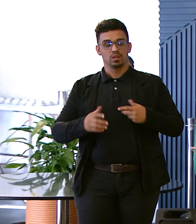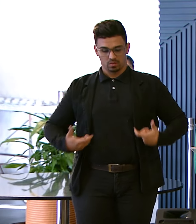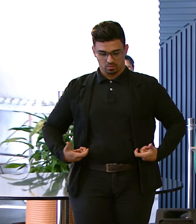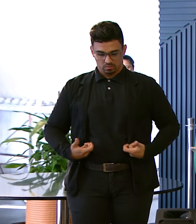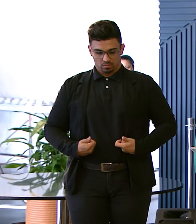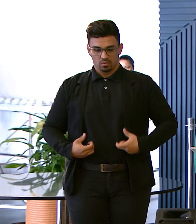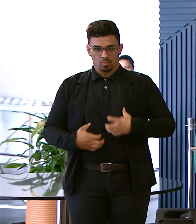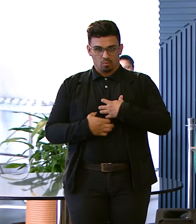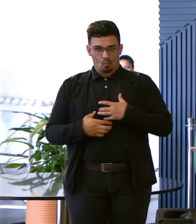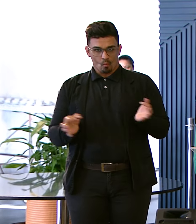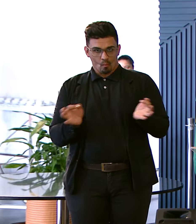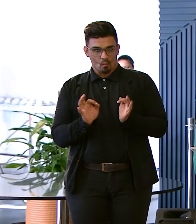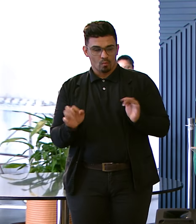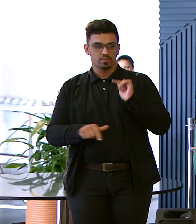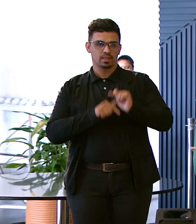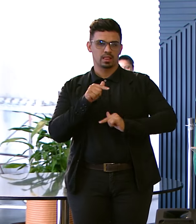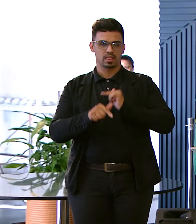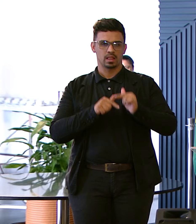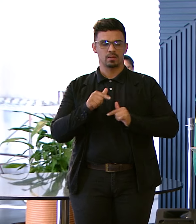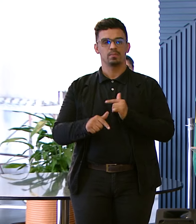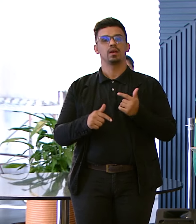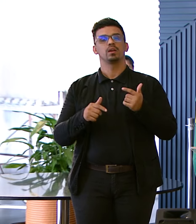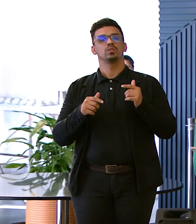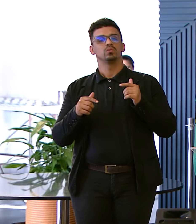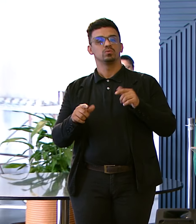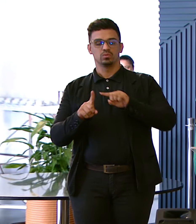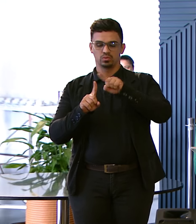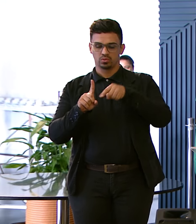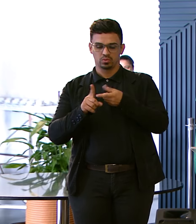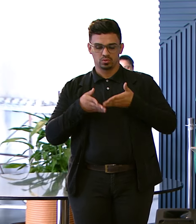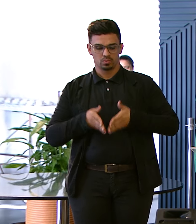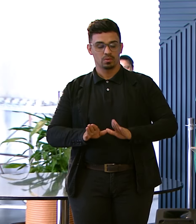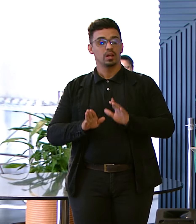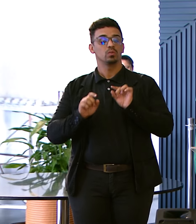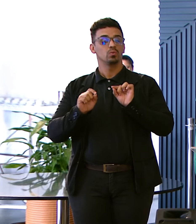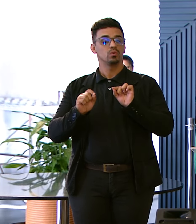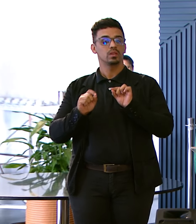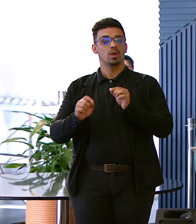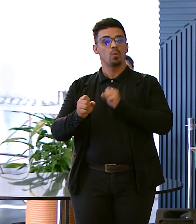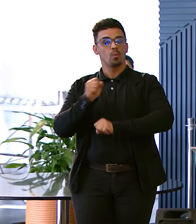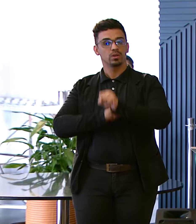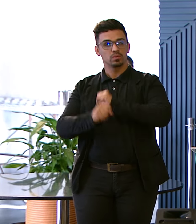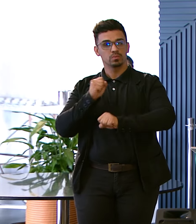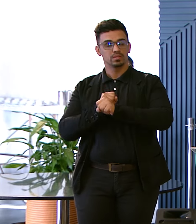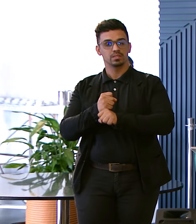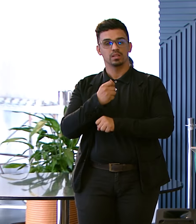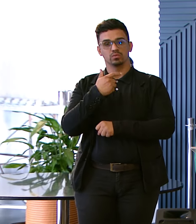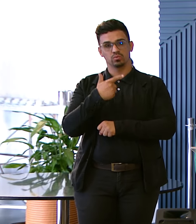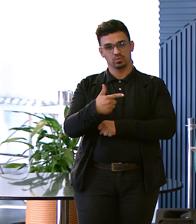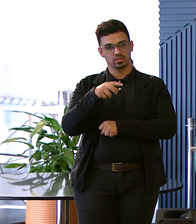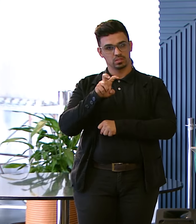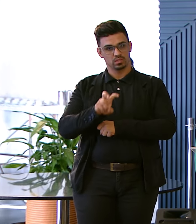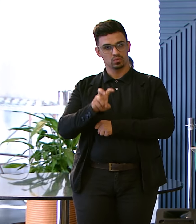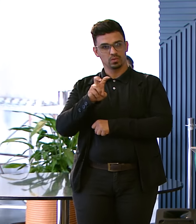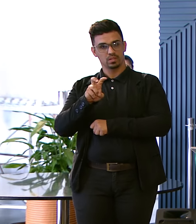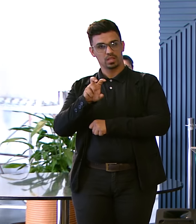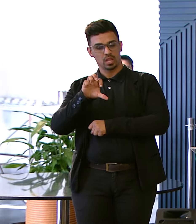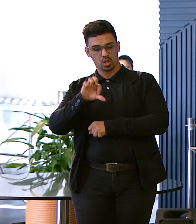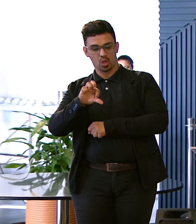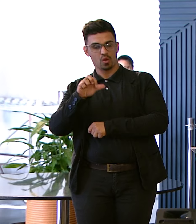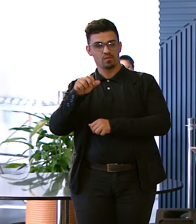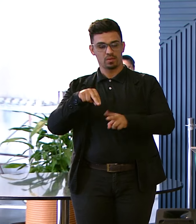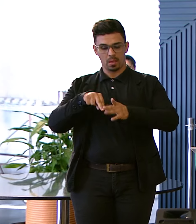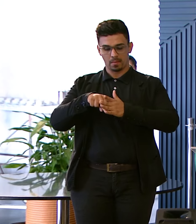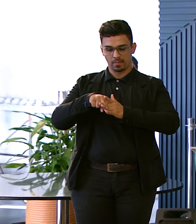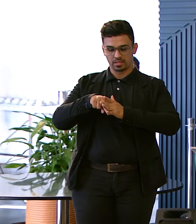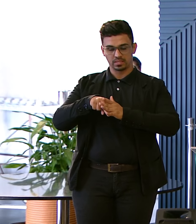Peridural No trabalho De parto Onde Ano passado 269 Pacientes